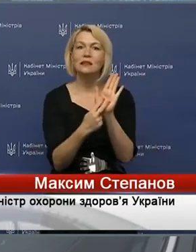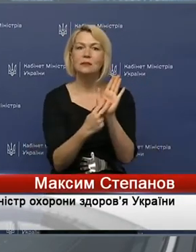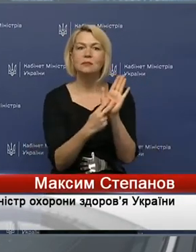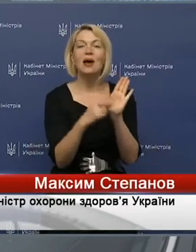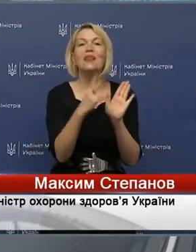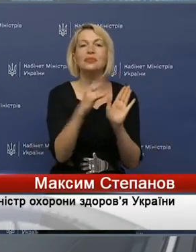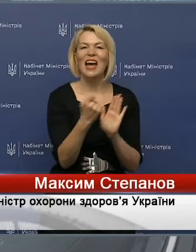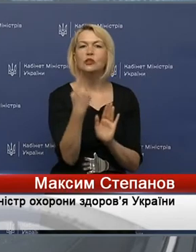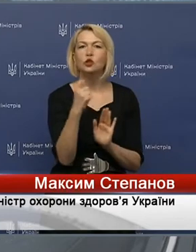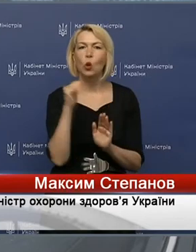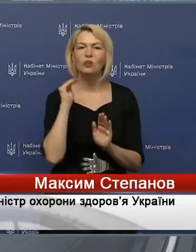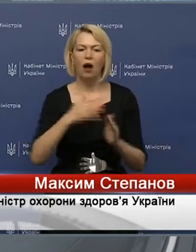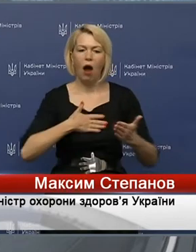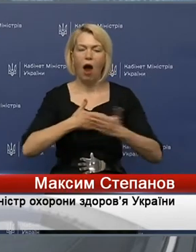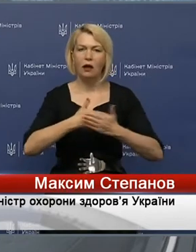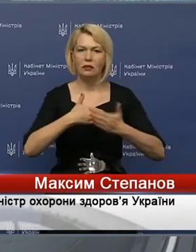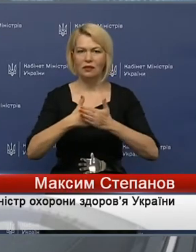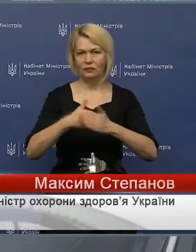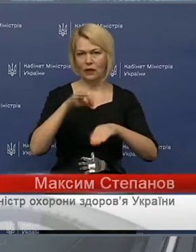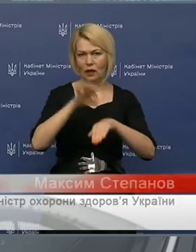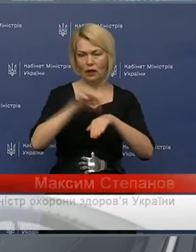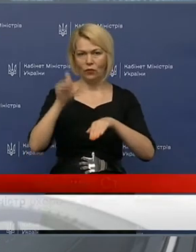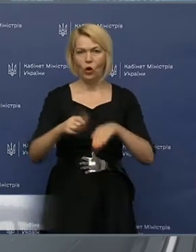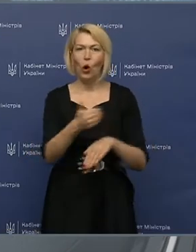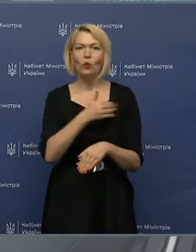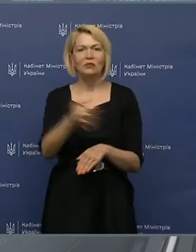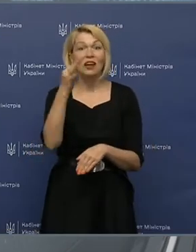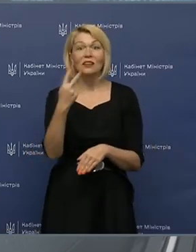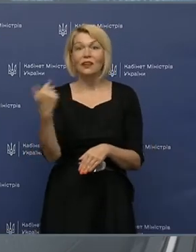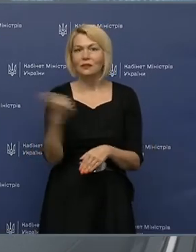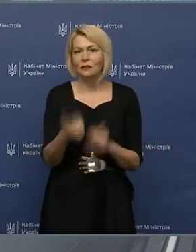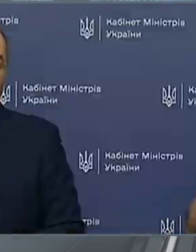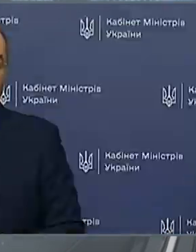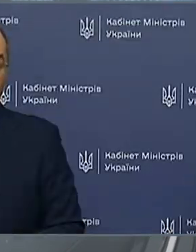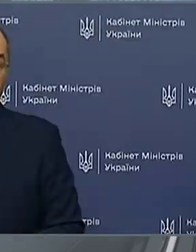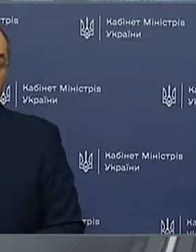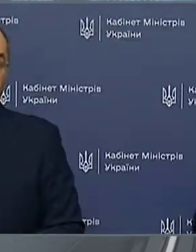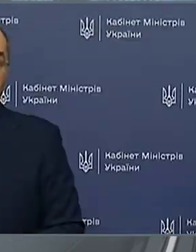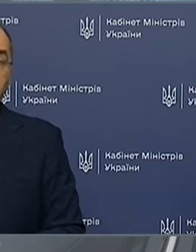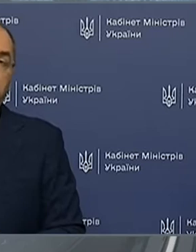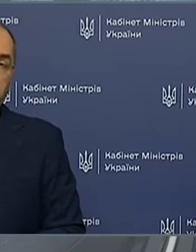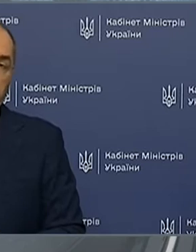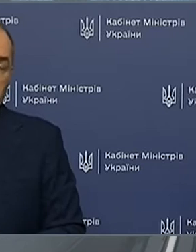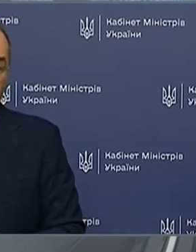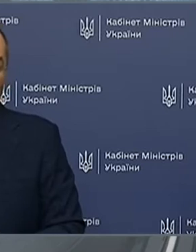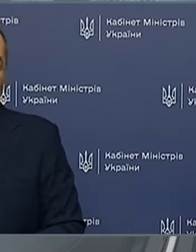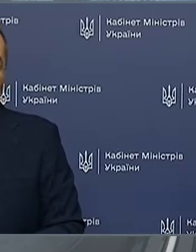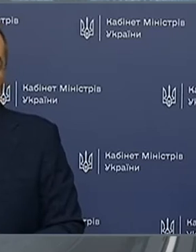тисяч населення активних хворих. Хочу нагадати, що ще два тижні тому цей показник був на рівні 37.